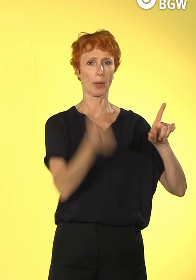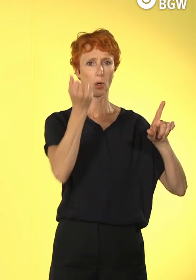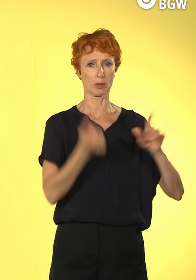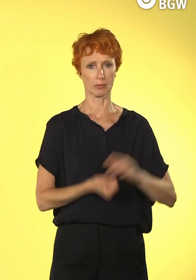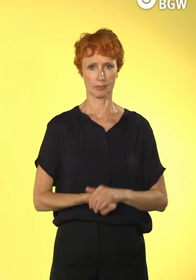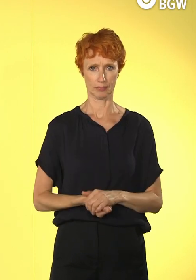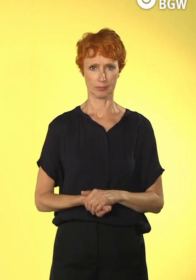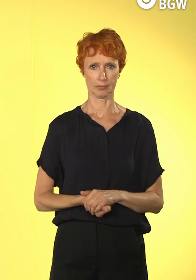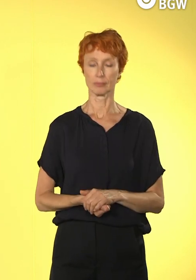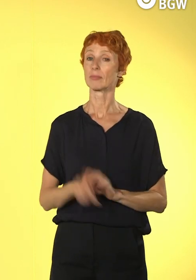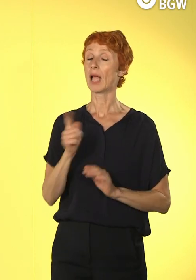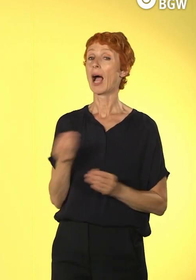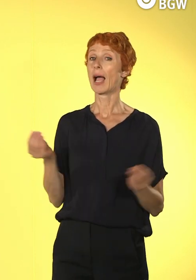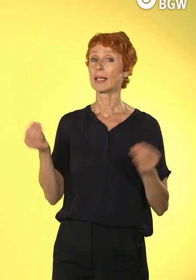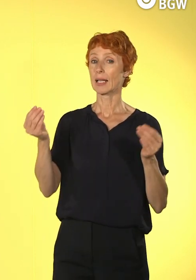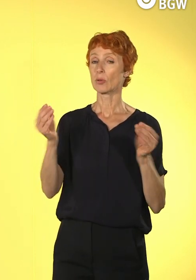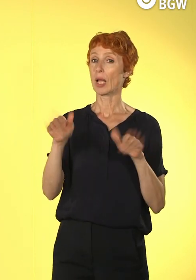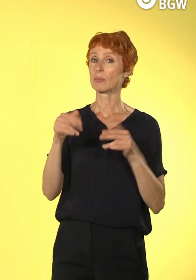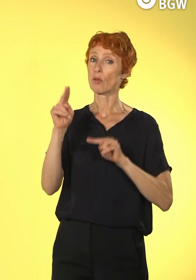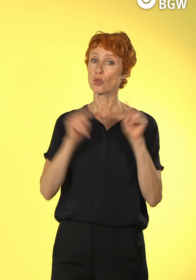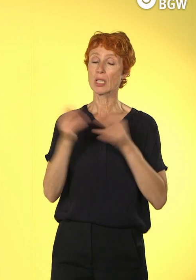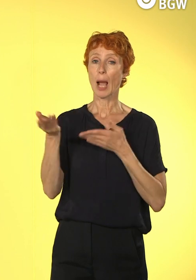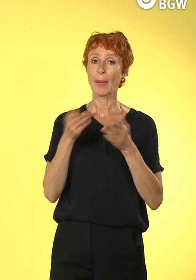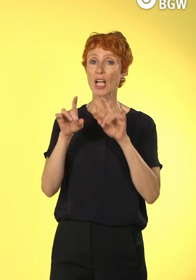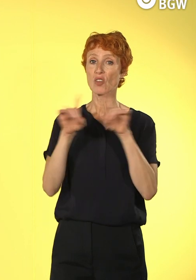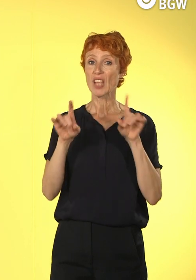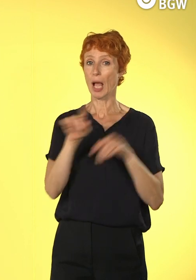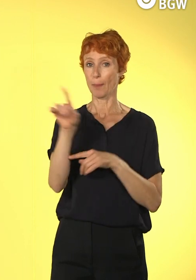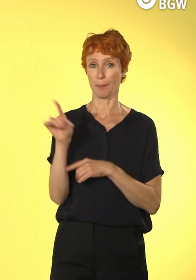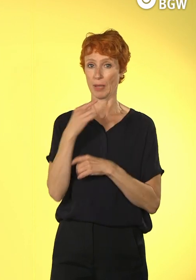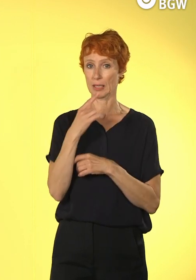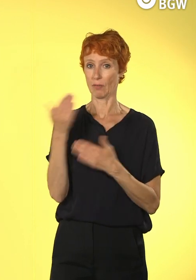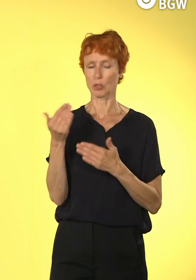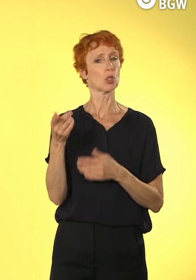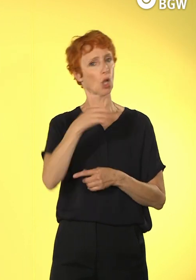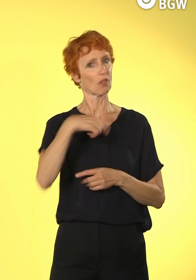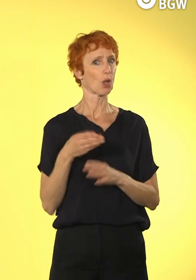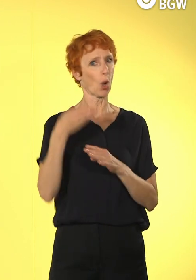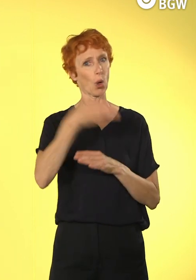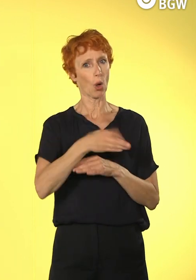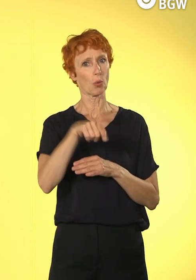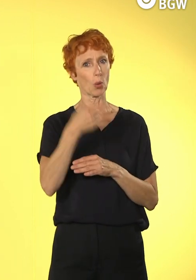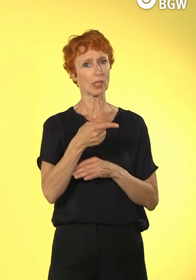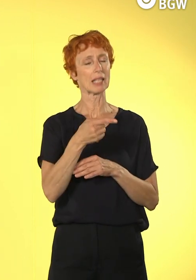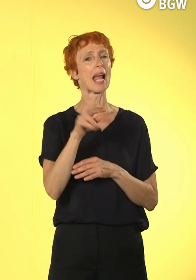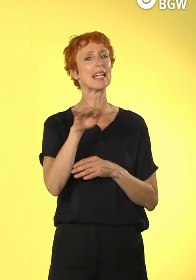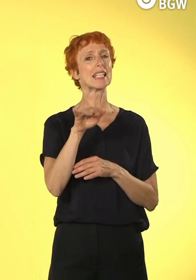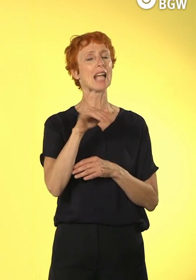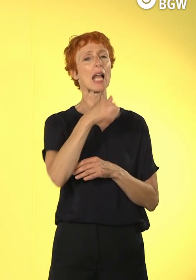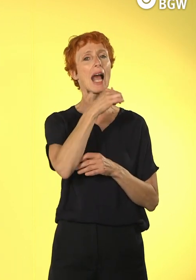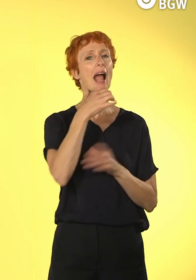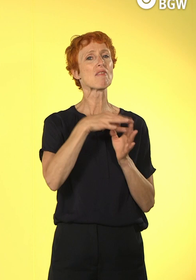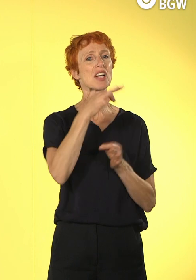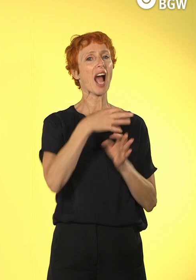Hinweis hier noch als Ergänzung, es gibt unheimlich viele Beratungsfirmen, die sagen, wir kommen zu Ihnen und stellen Ihren digitalen Reifegrad fest und